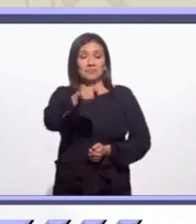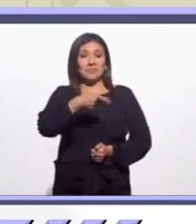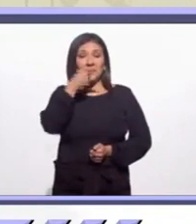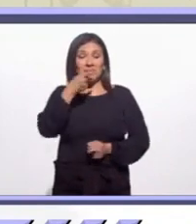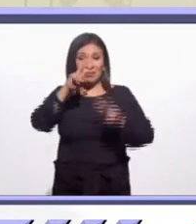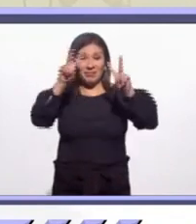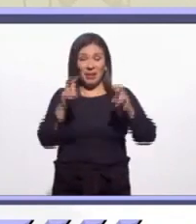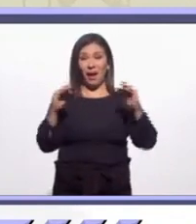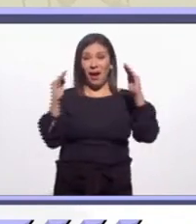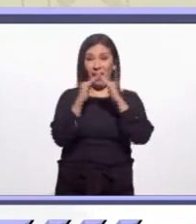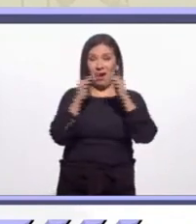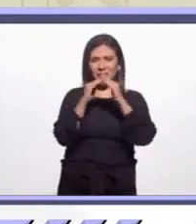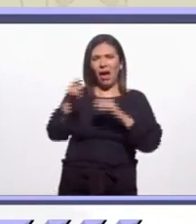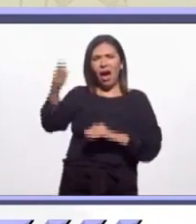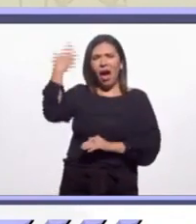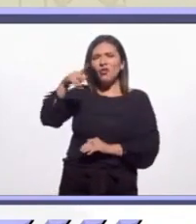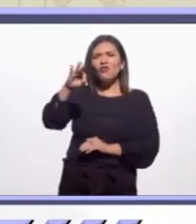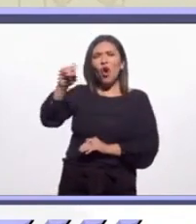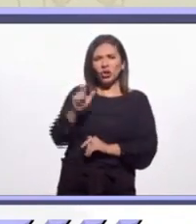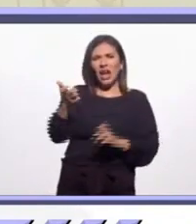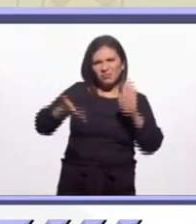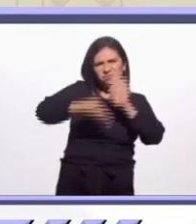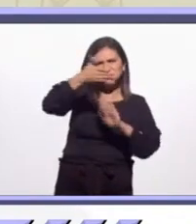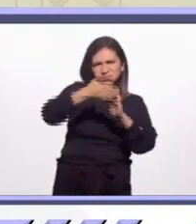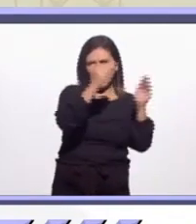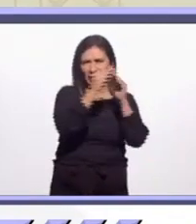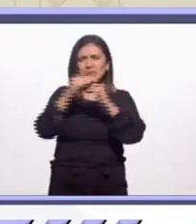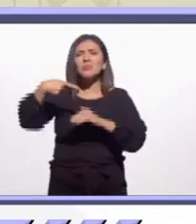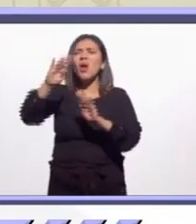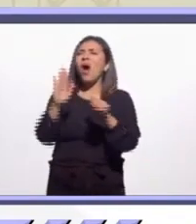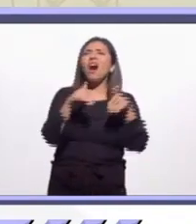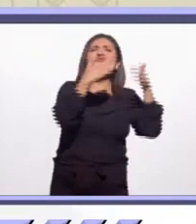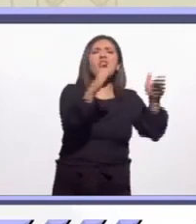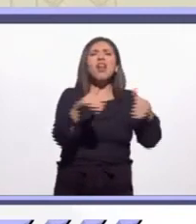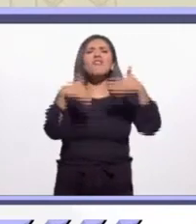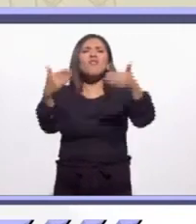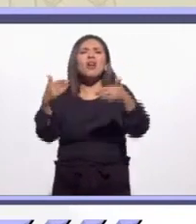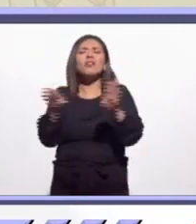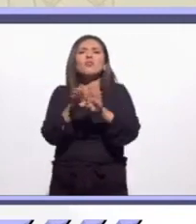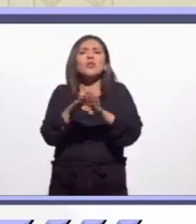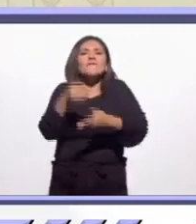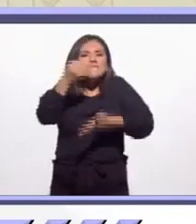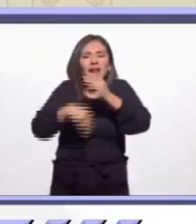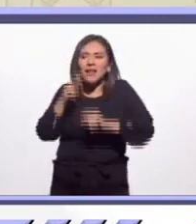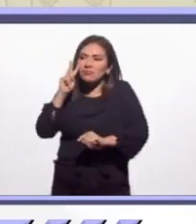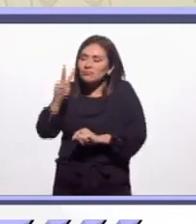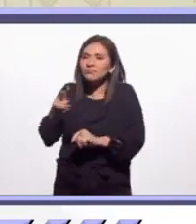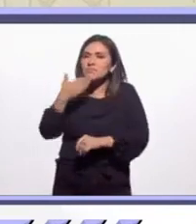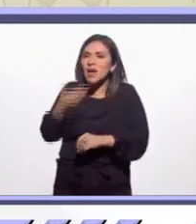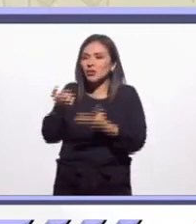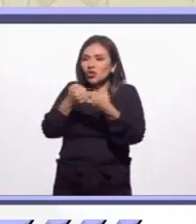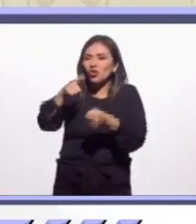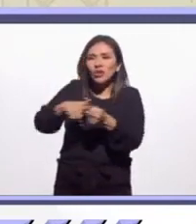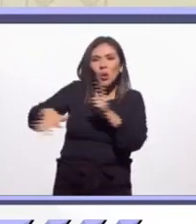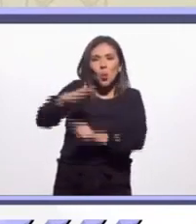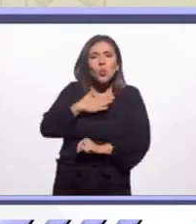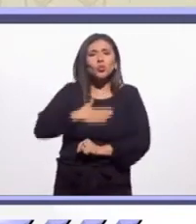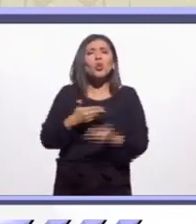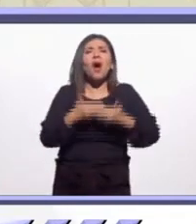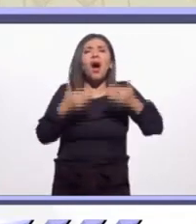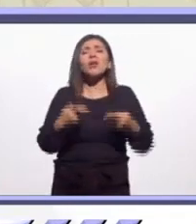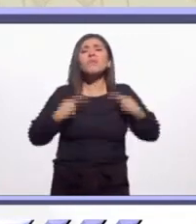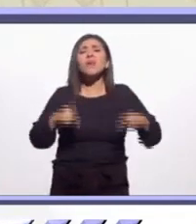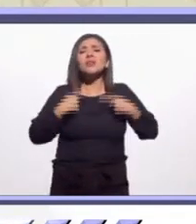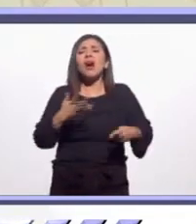Maínez abordaron durante dos horas temas importantes como desarrollo económico, pobreza, desigualdad y cambio climático. De